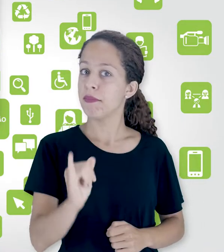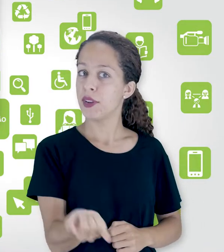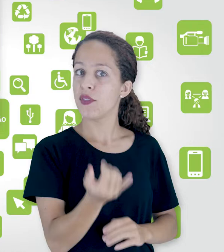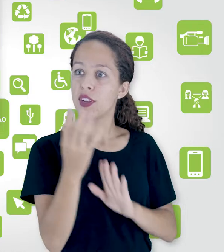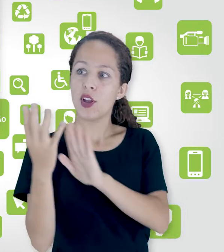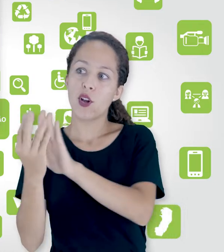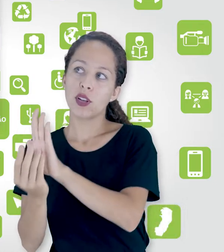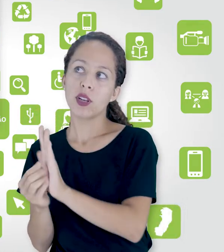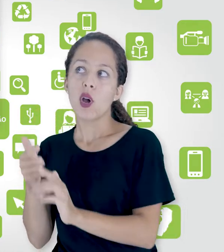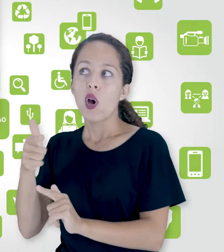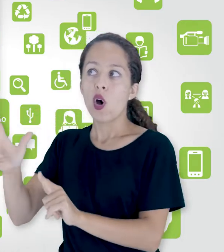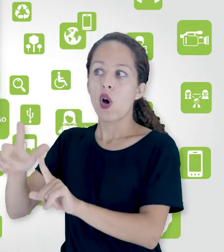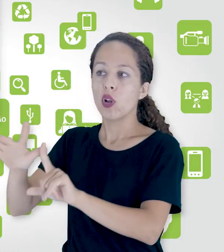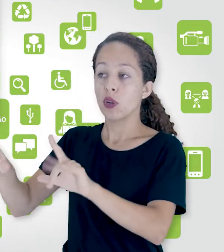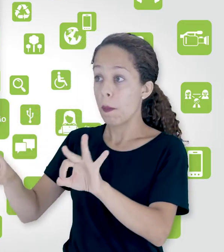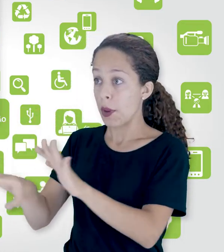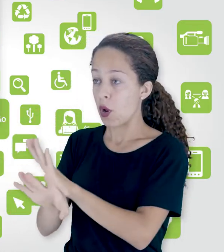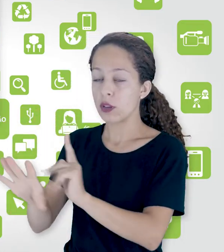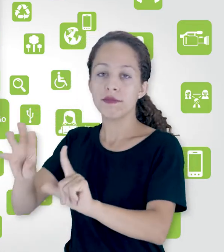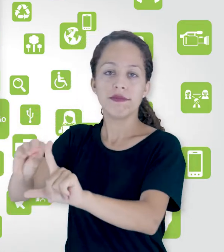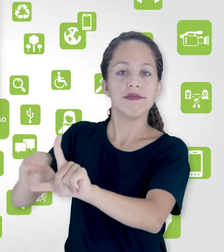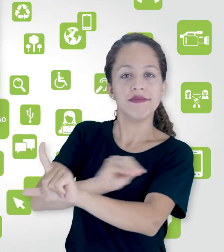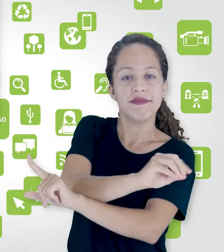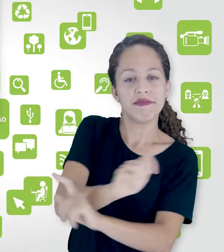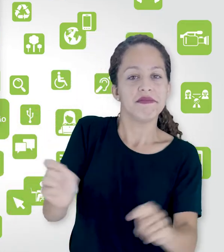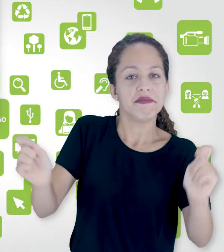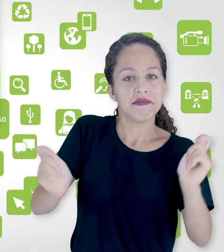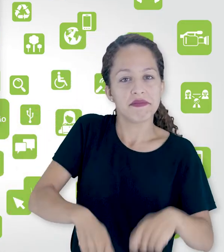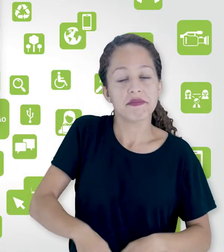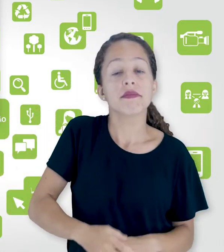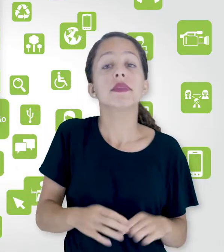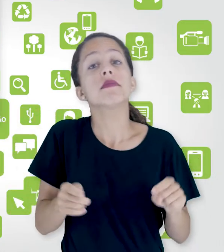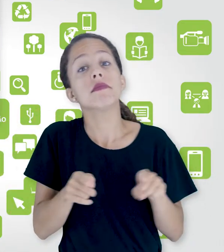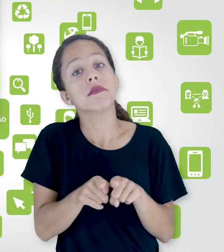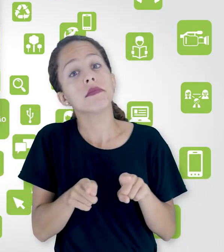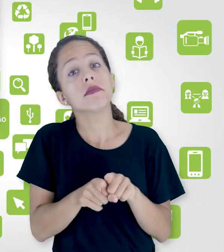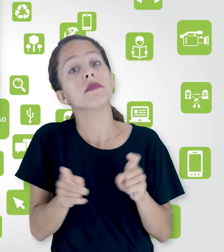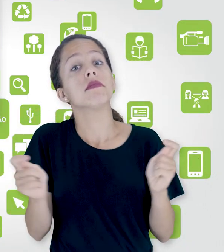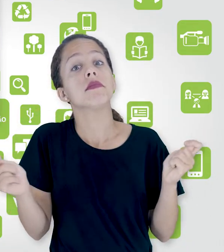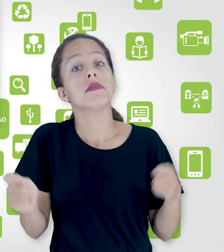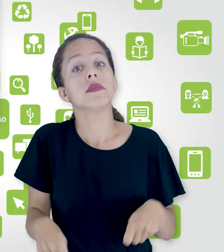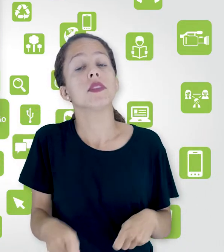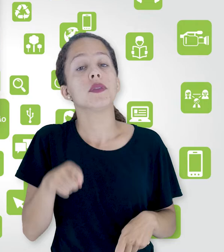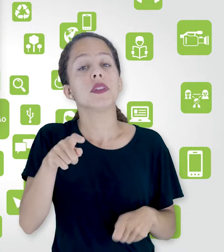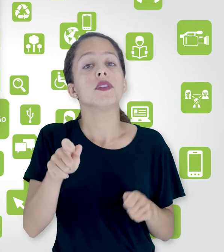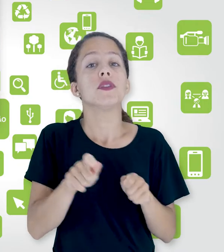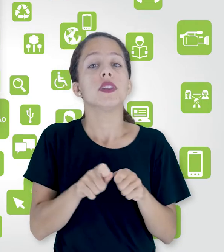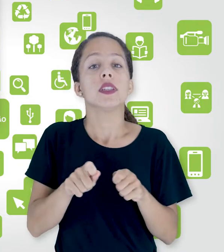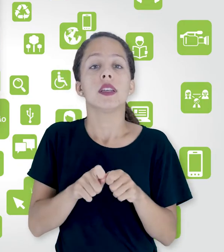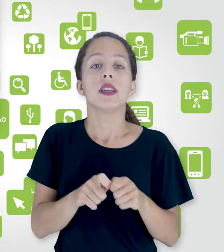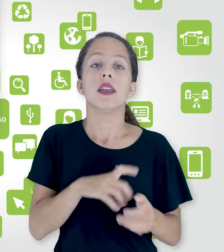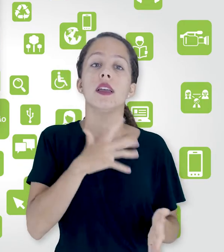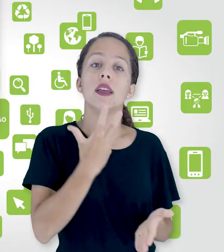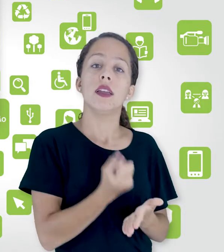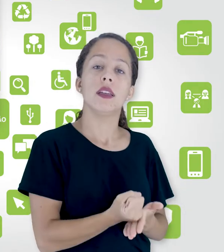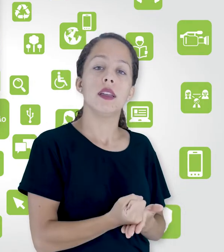conteúdos que estão em outras salas. Existia a possibilidade também de você fazer com backup. E aí é o mesmo